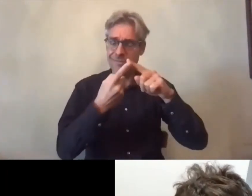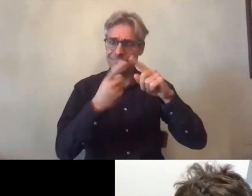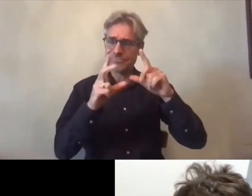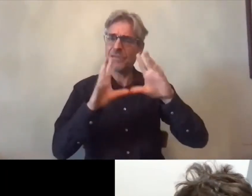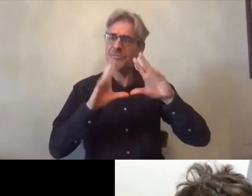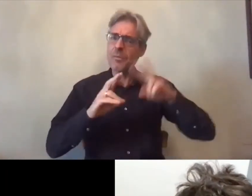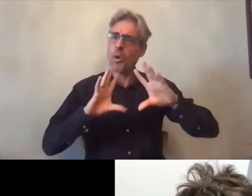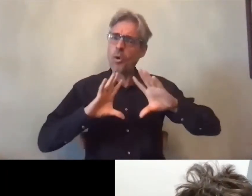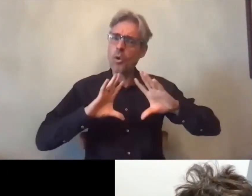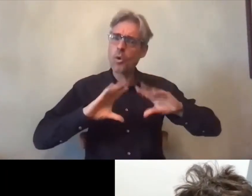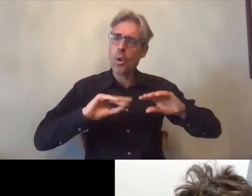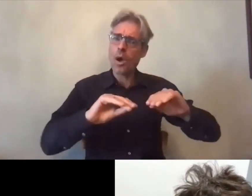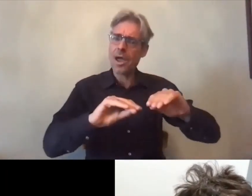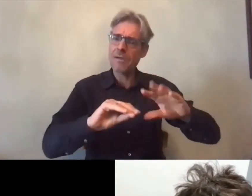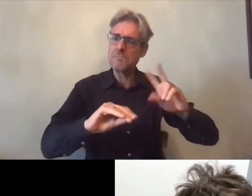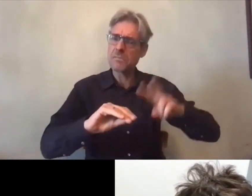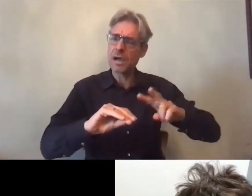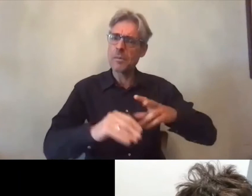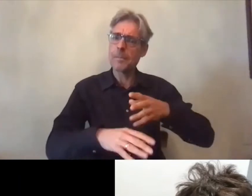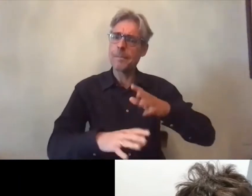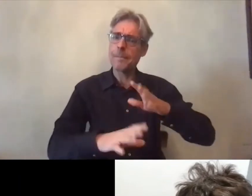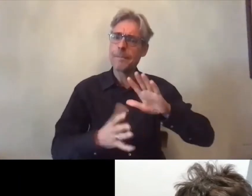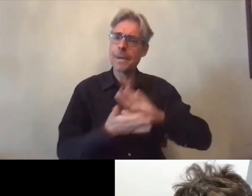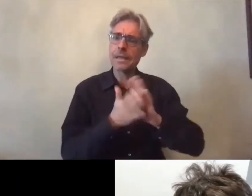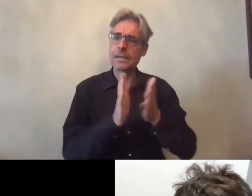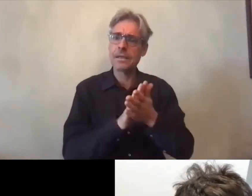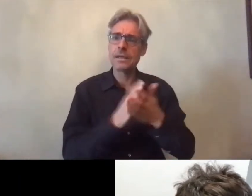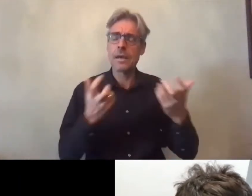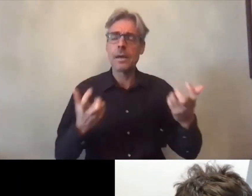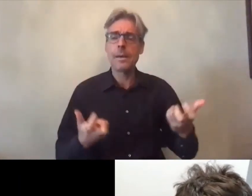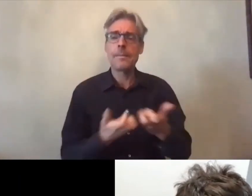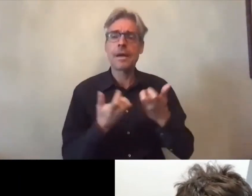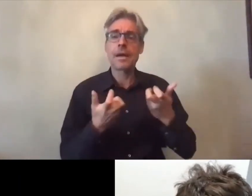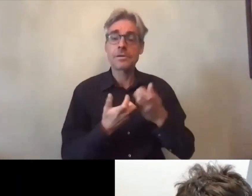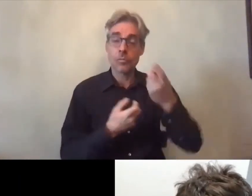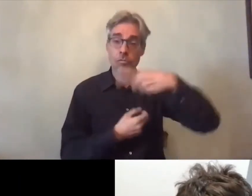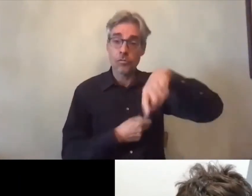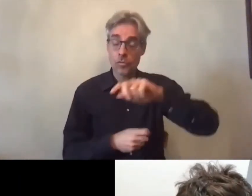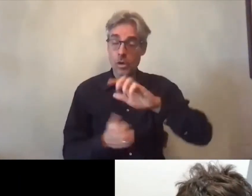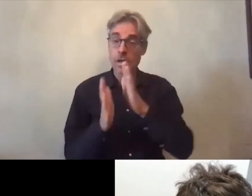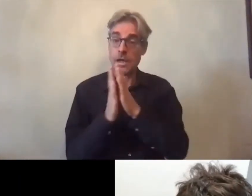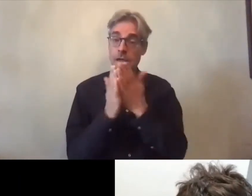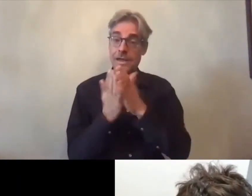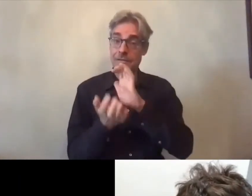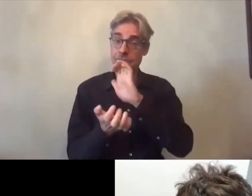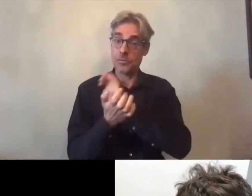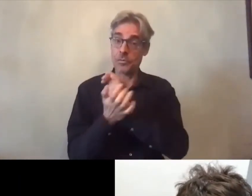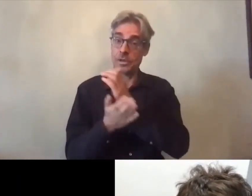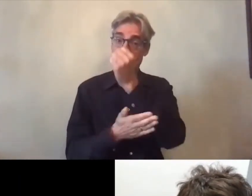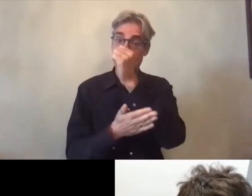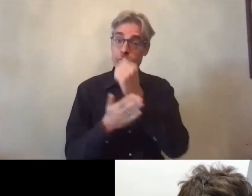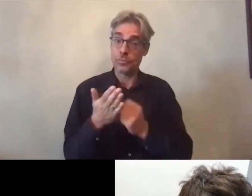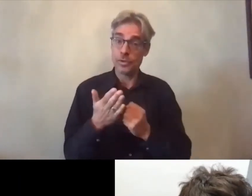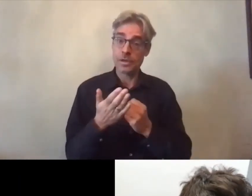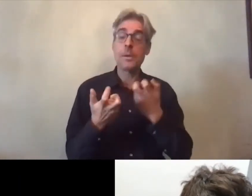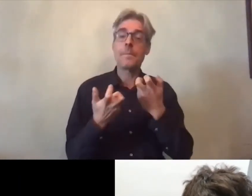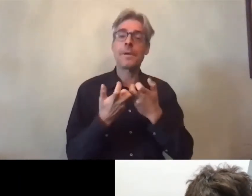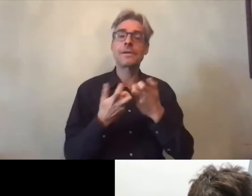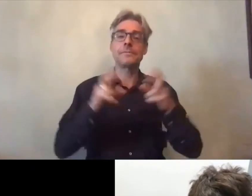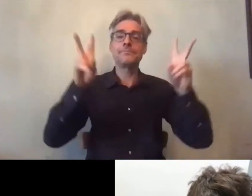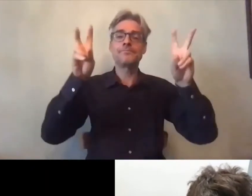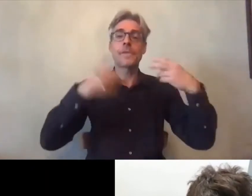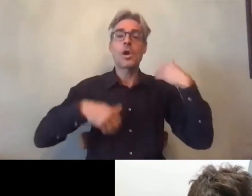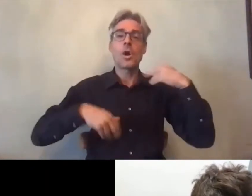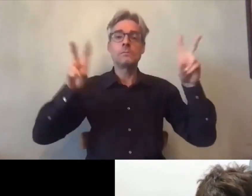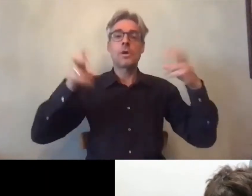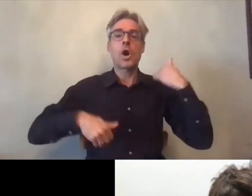très pratico-pratiques vous avez aussi publié des ouvrages j'en ai un devant moi qui est Handicap et travail